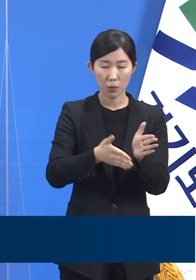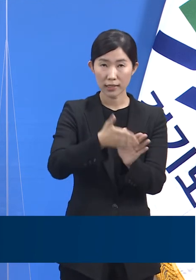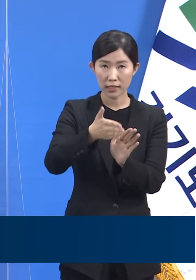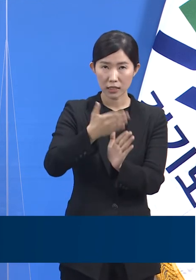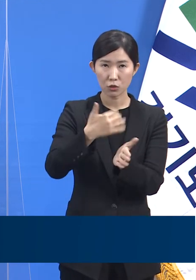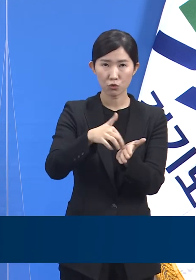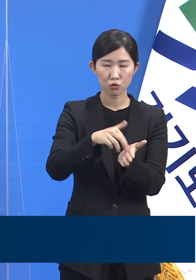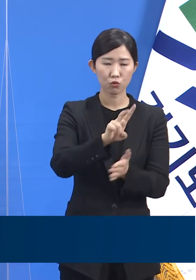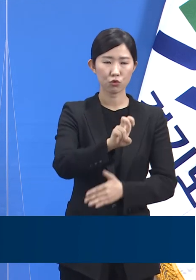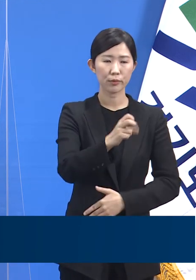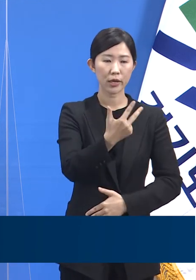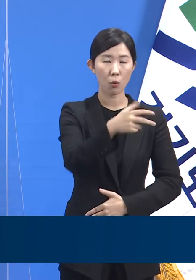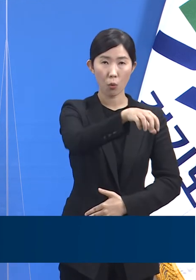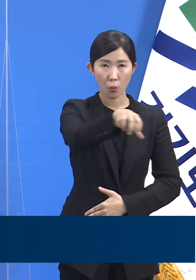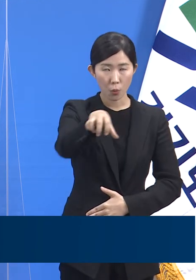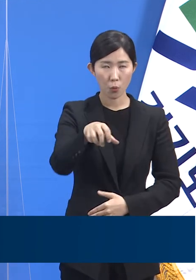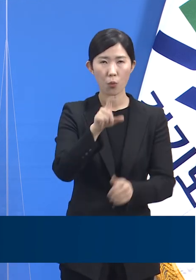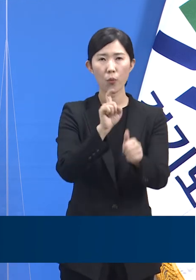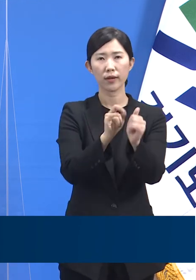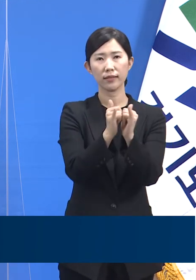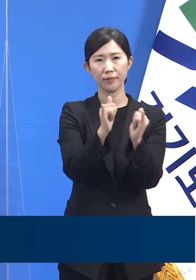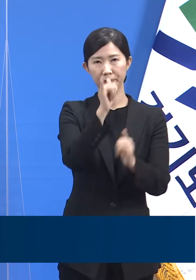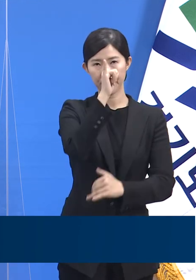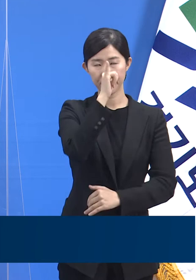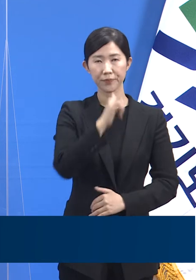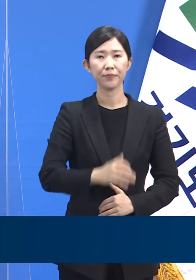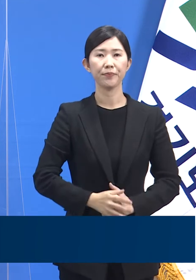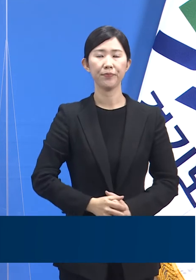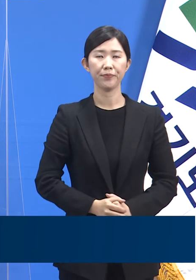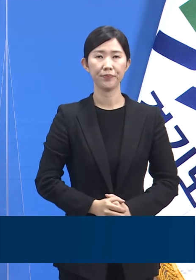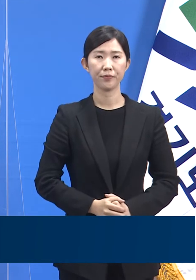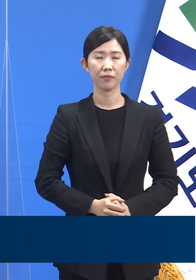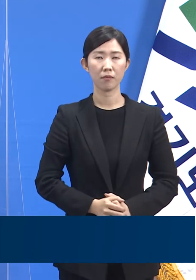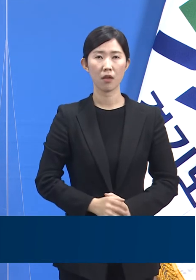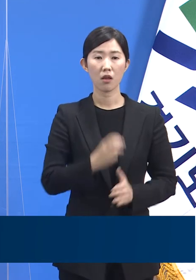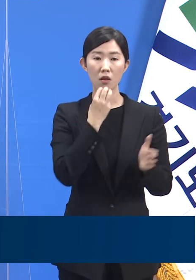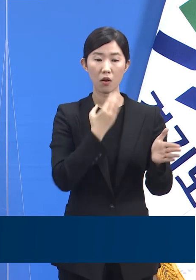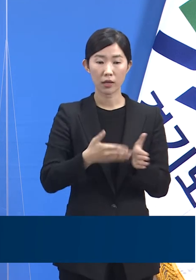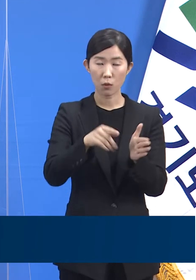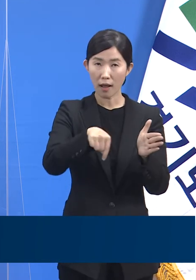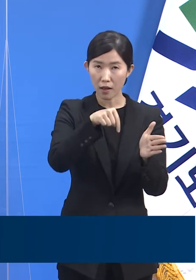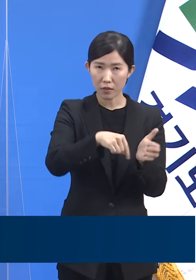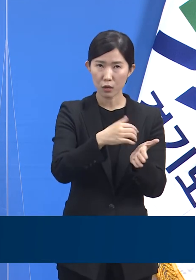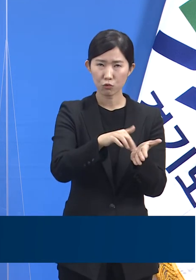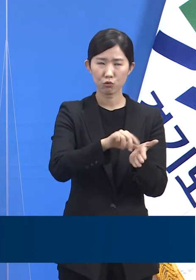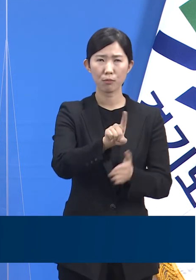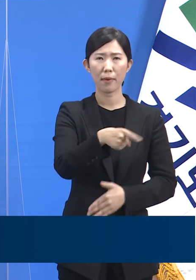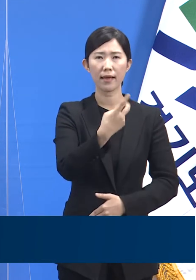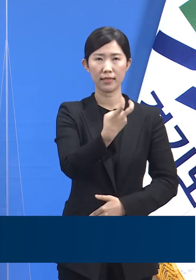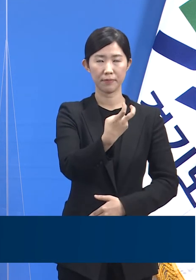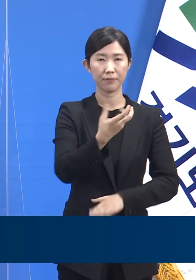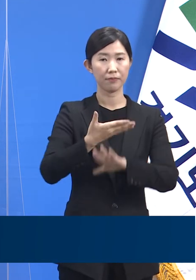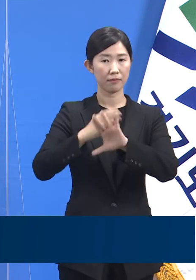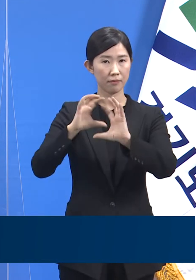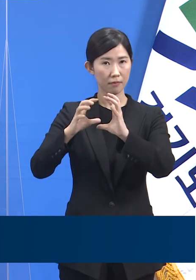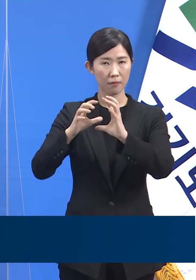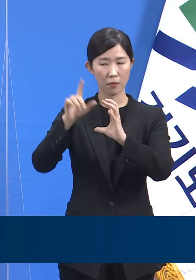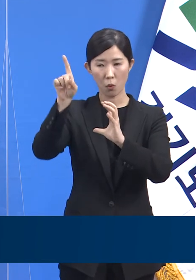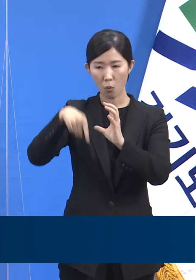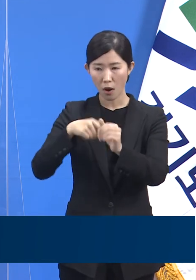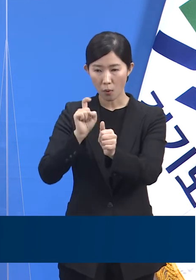시군에서 확진자가 발생했습니다. 국내 발생이 120명이며 해외 유입 관련은